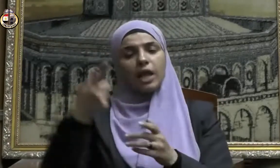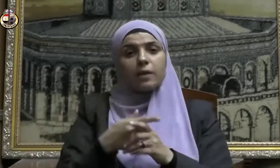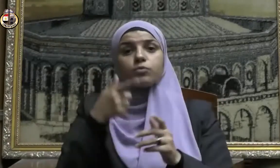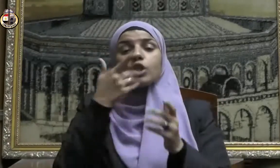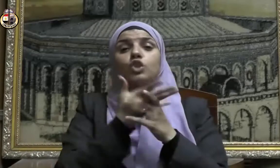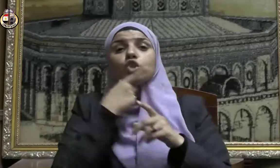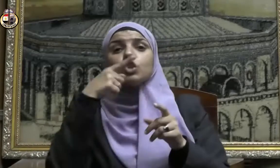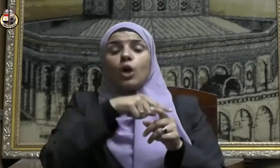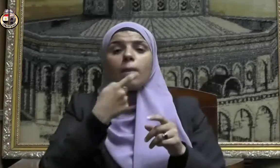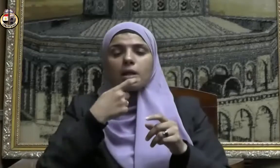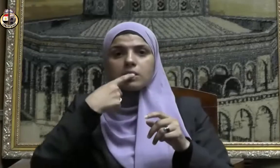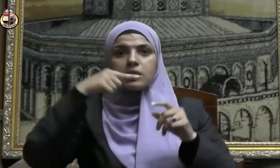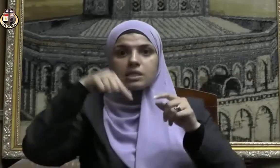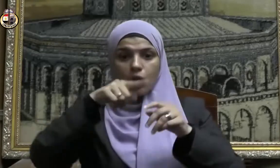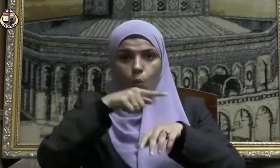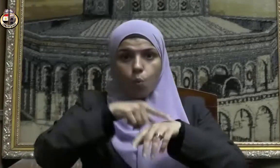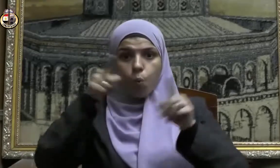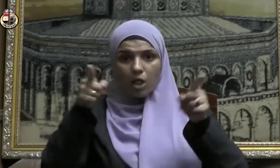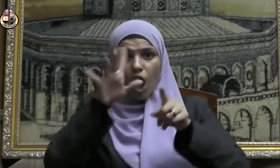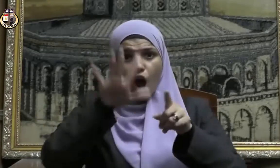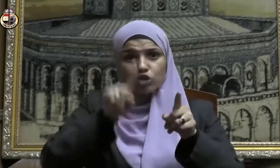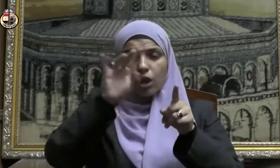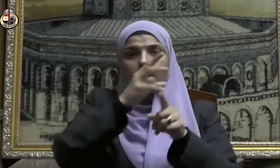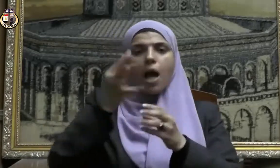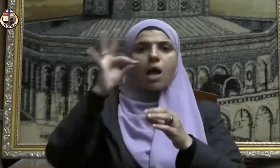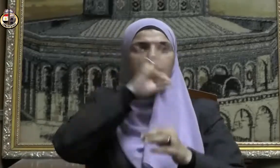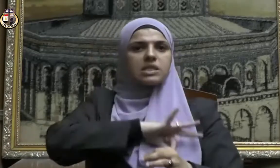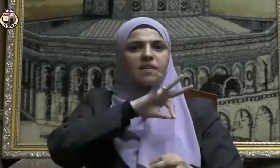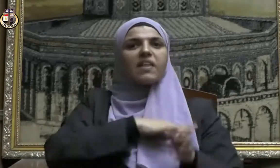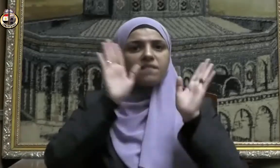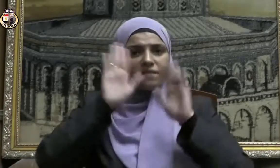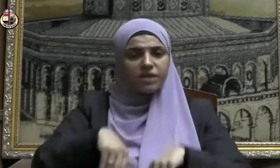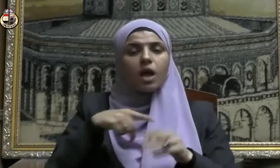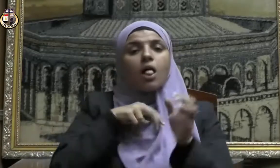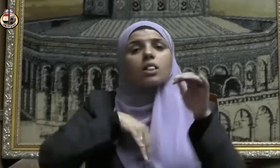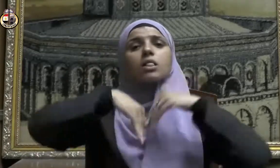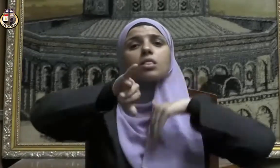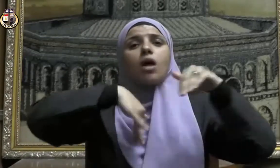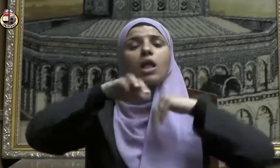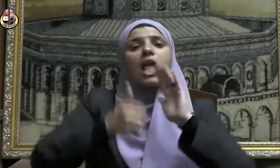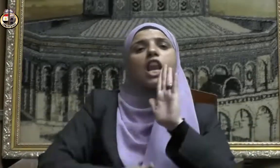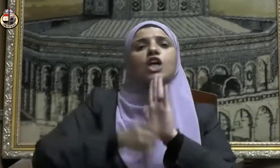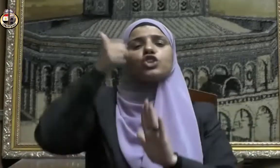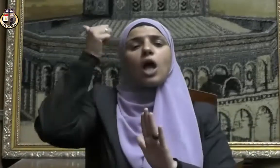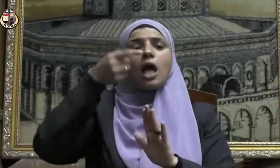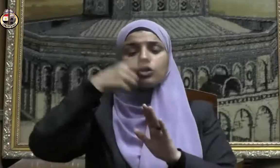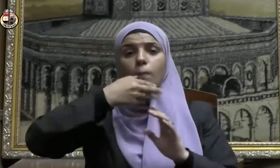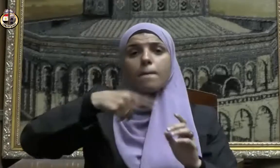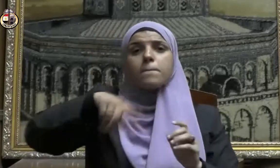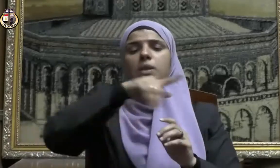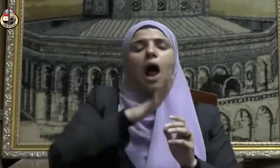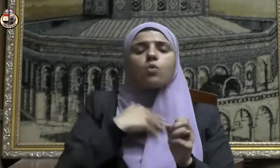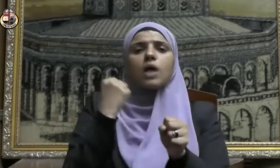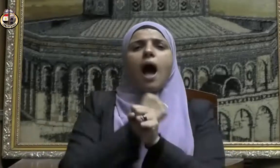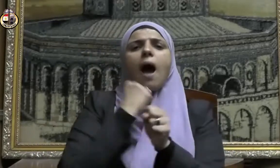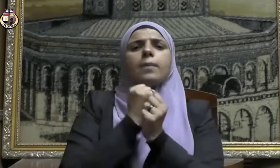موسم للربح وطريق للنجاح وميدان السبق إلى الخيرات